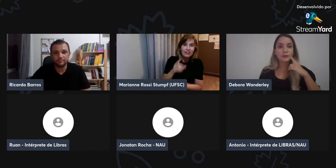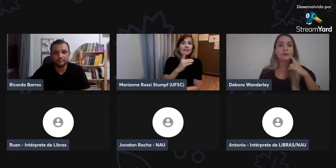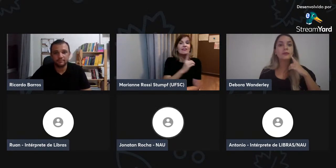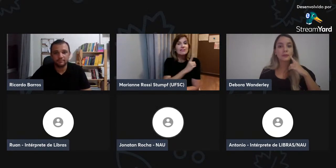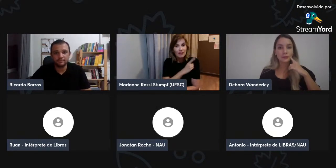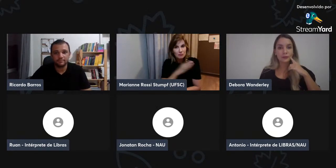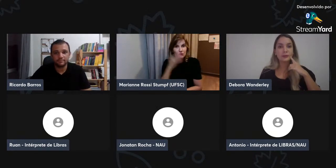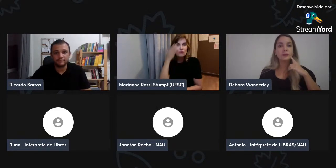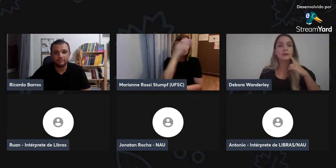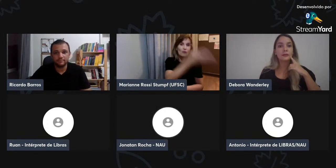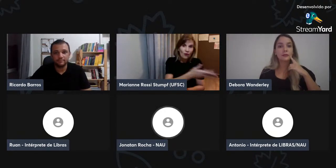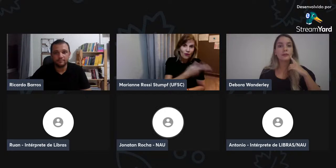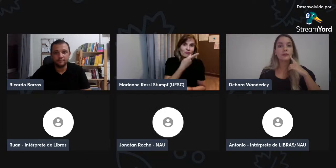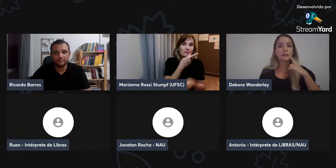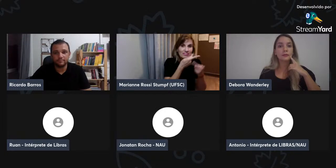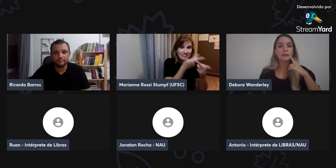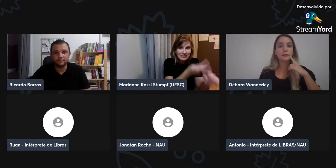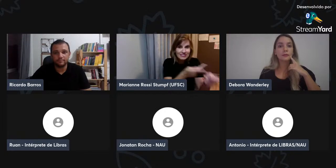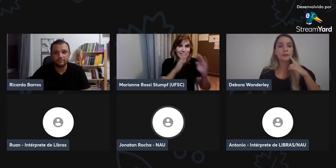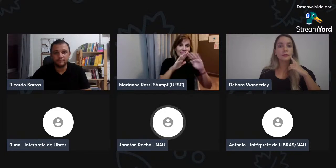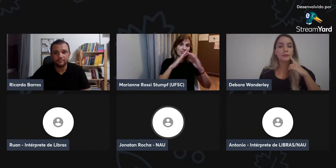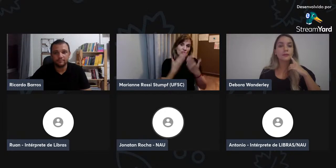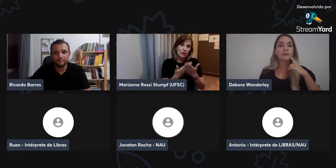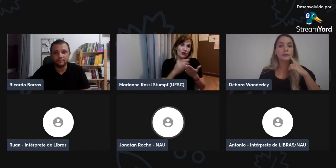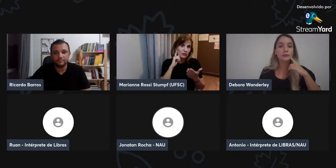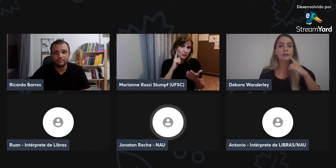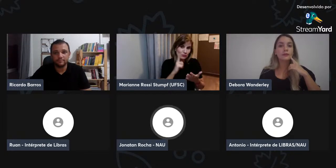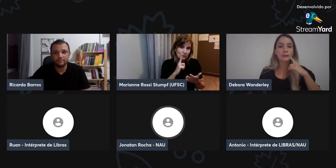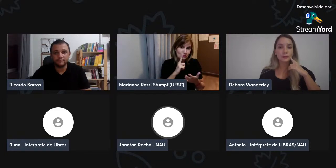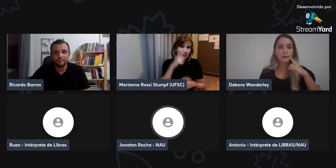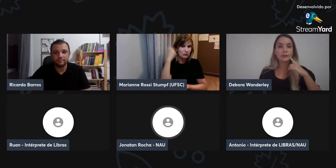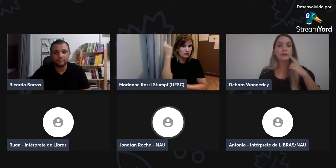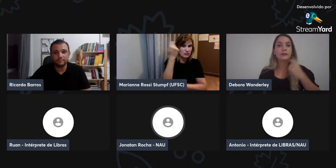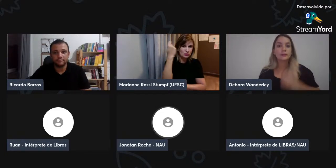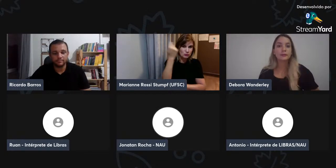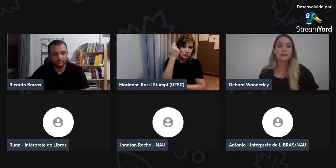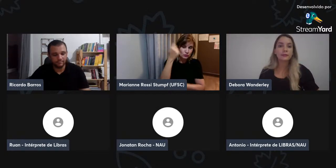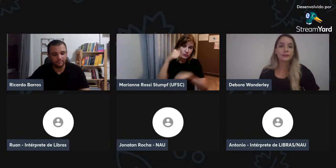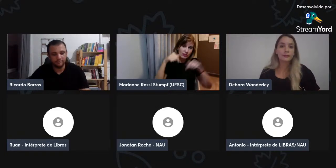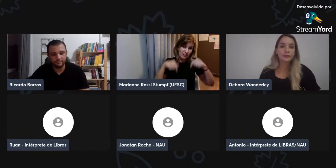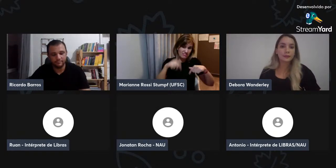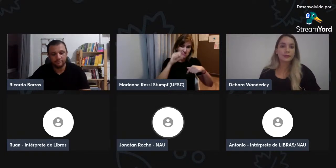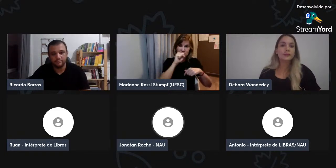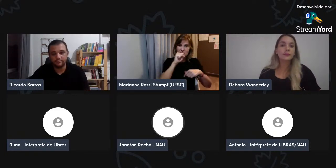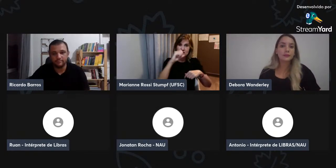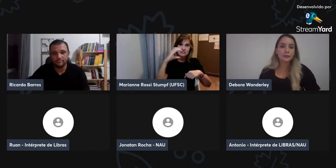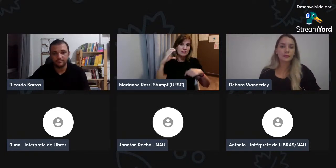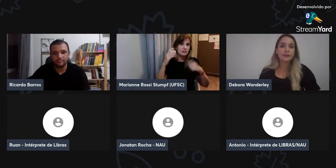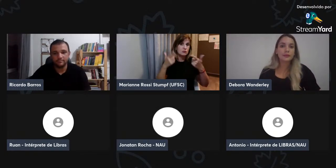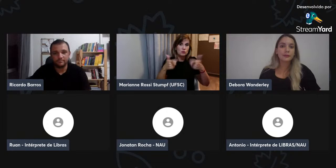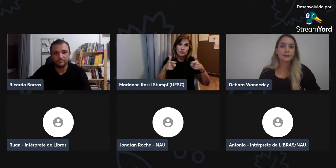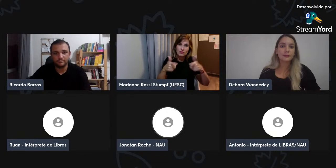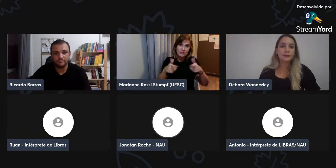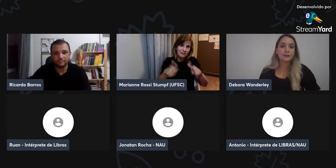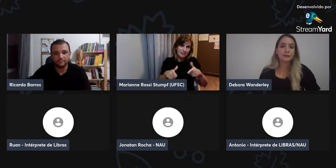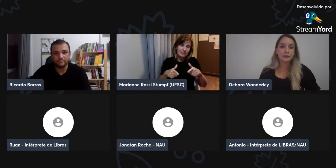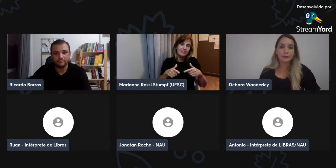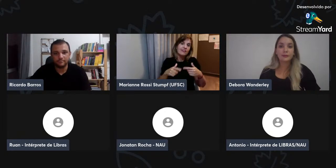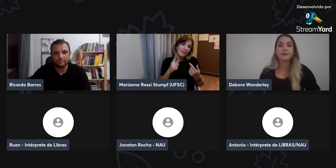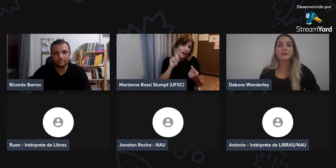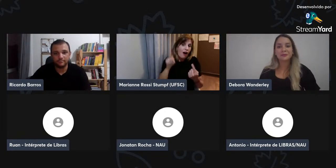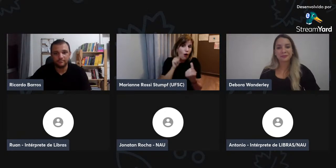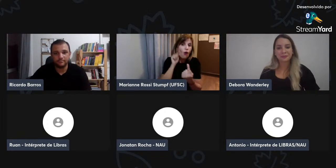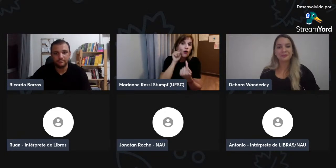No trabalho de mestrado comigo, eu aconselhei a visitar as escolas onde tem surdos aqui no Rio Grande do Sul,